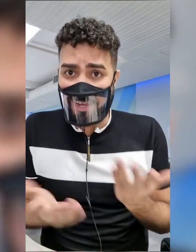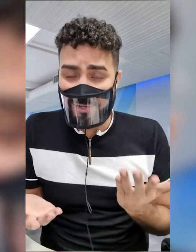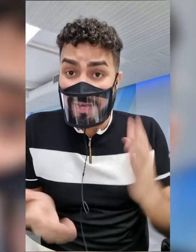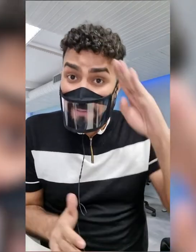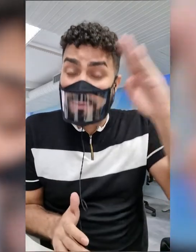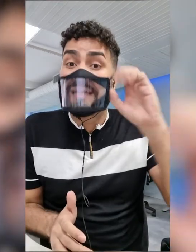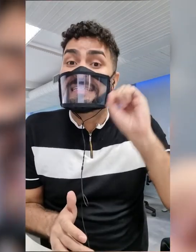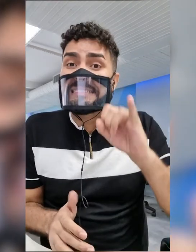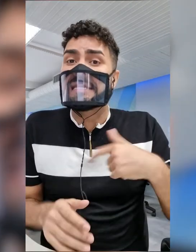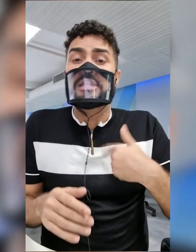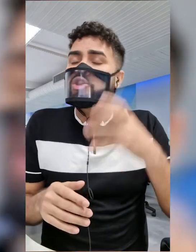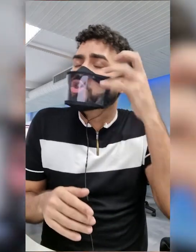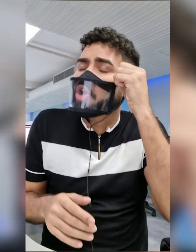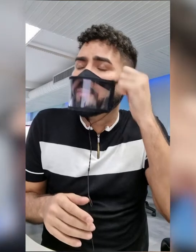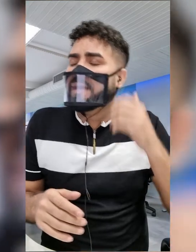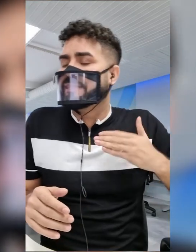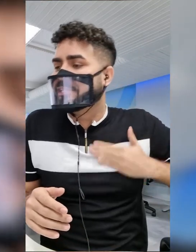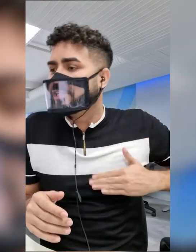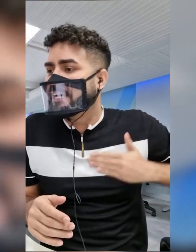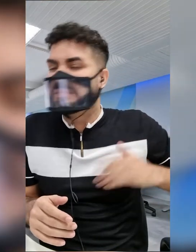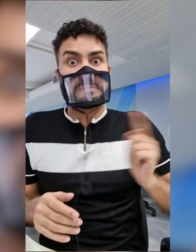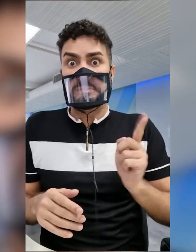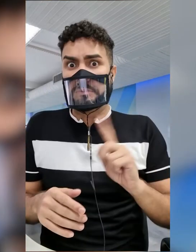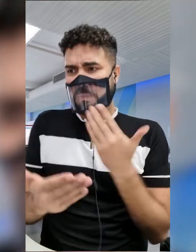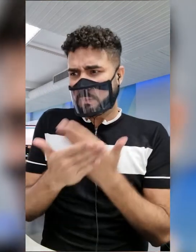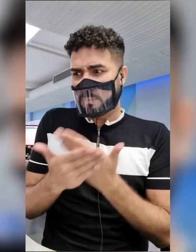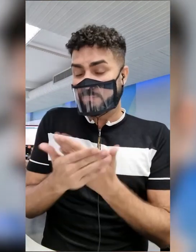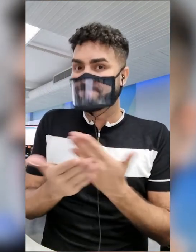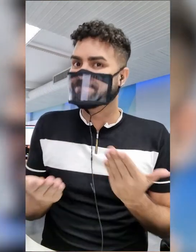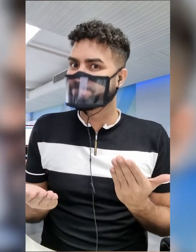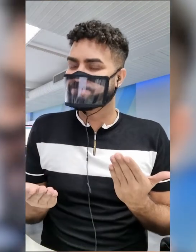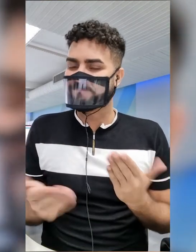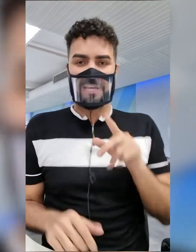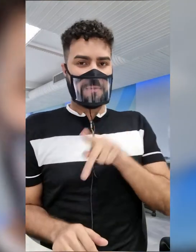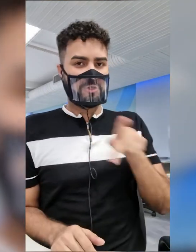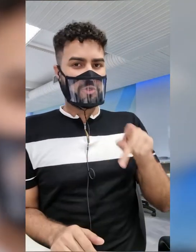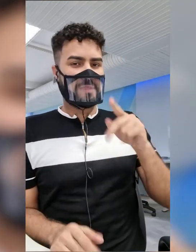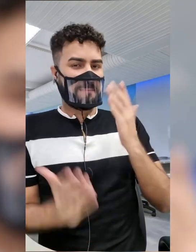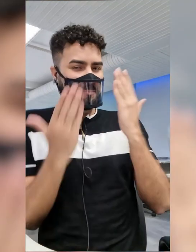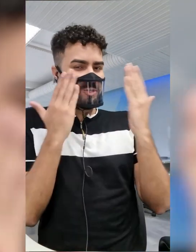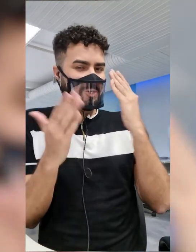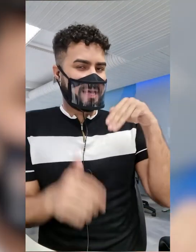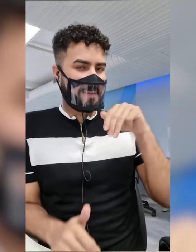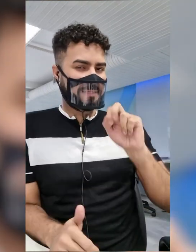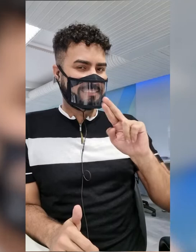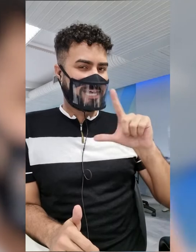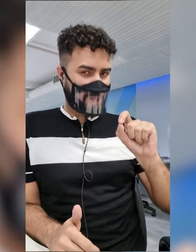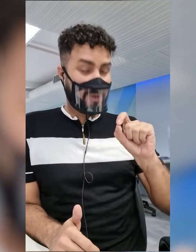quando o candidato sacrifica o tempo em que deveria estar dormindo. O professor de psicologia, Marcelo Santos,